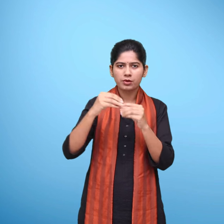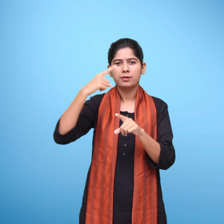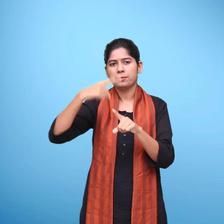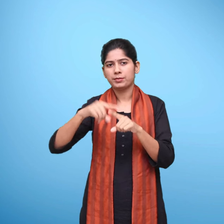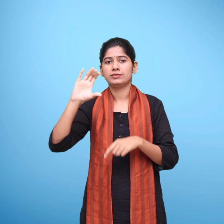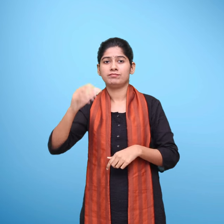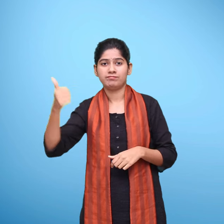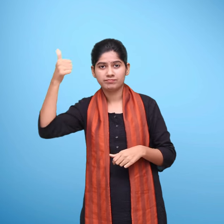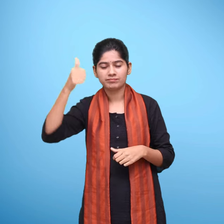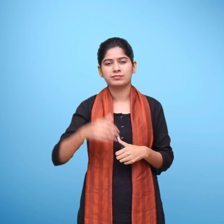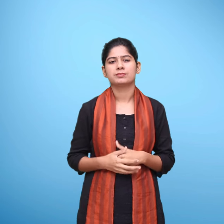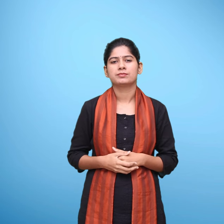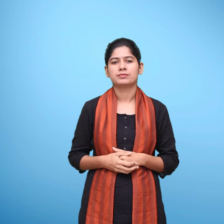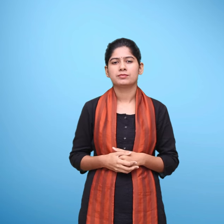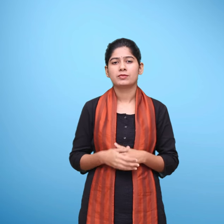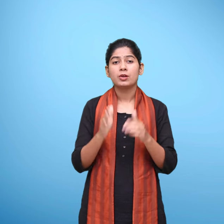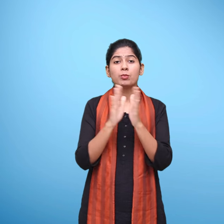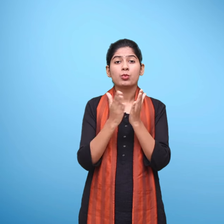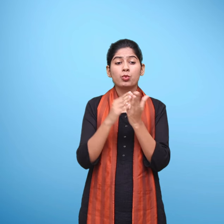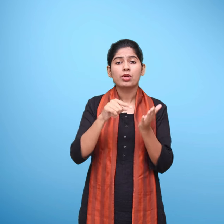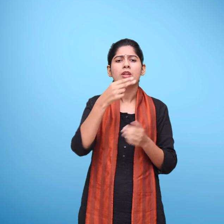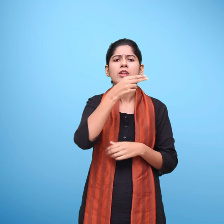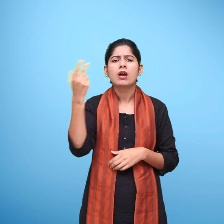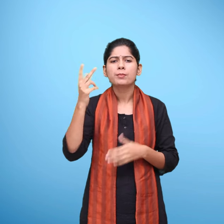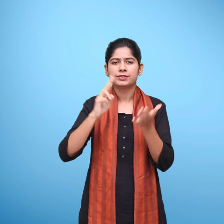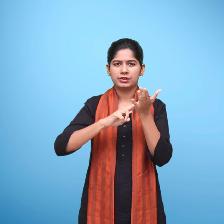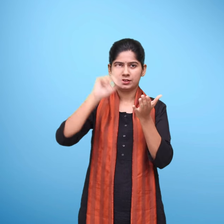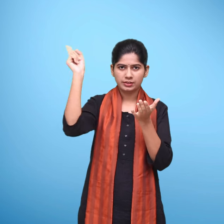बेंगलूरू एवं अध्यक्ष नाशनल बुक ट्रस्ट नई दिल्ली